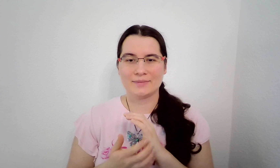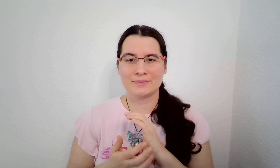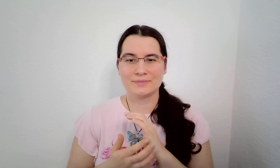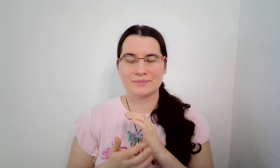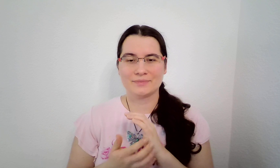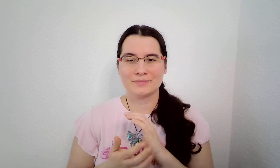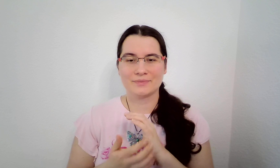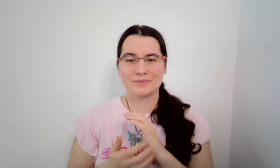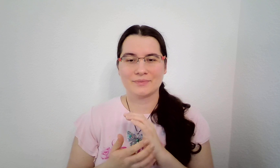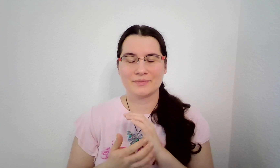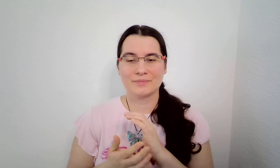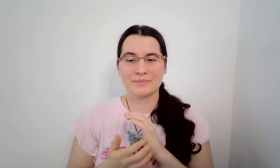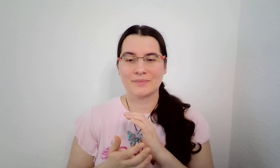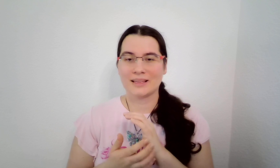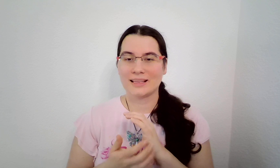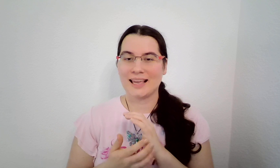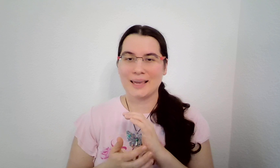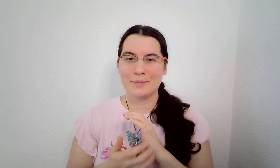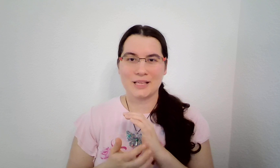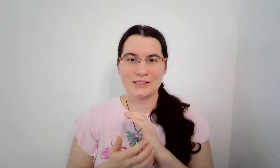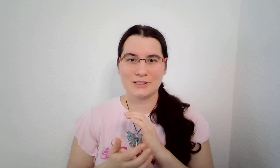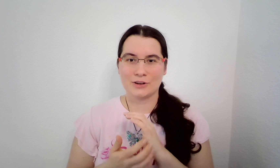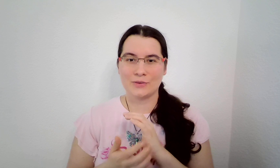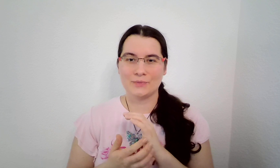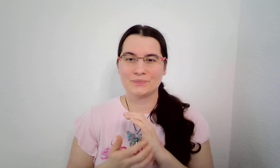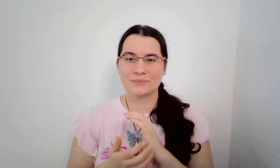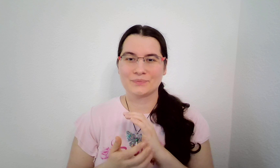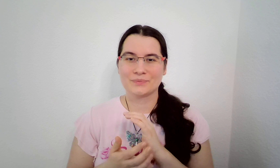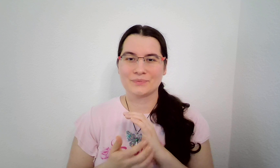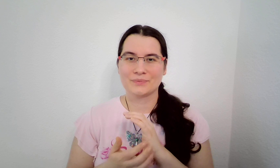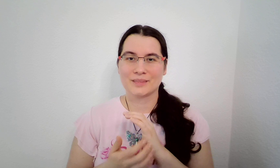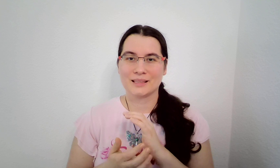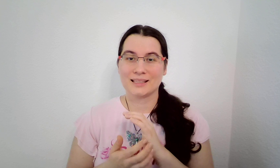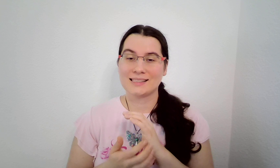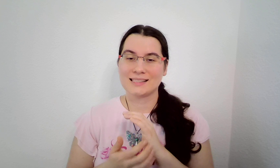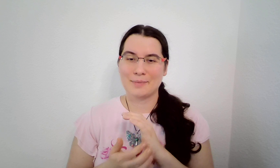I přesto, že